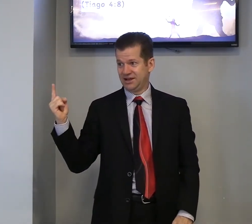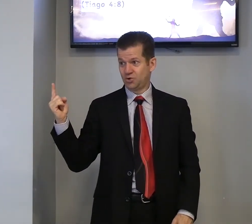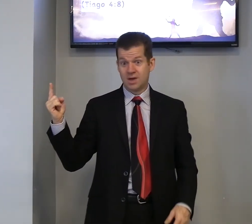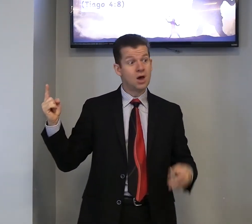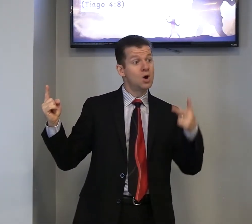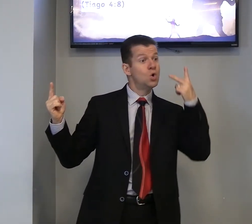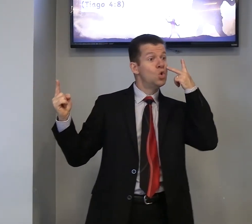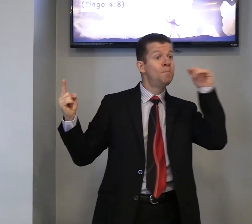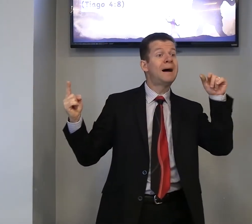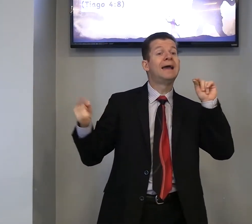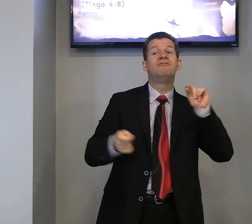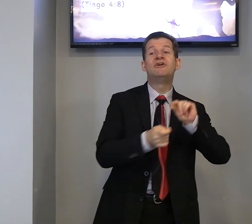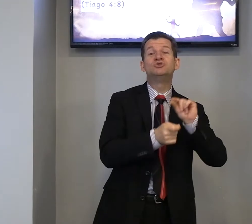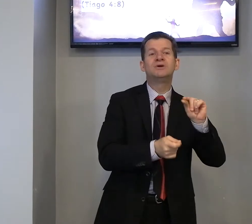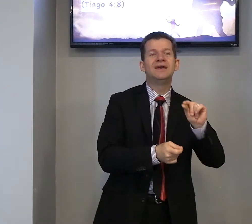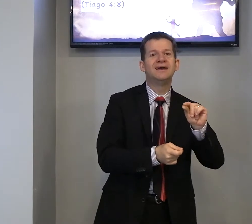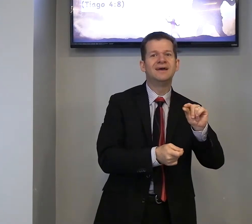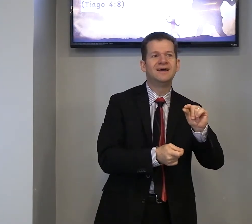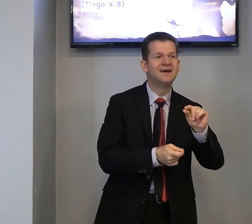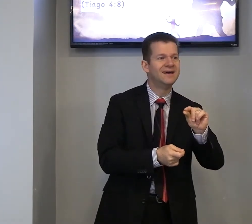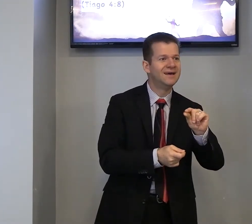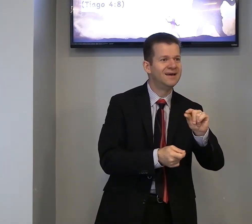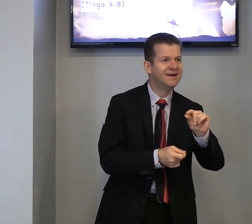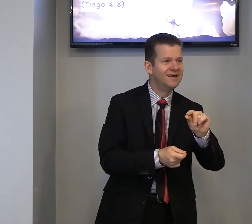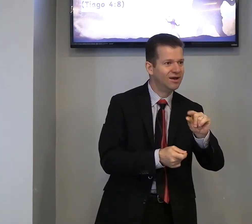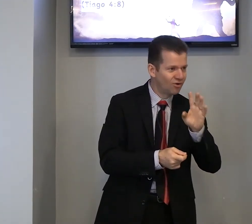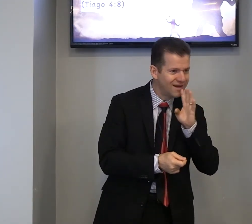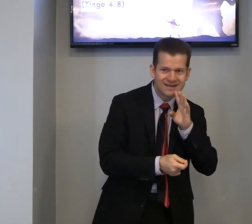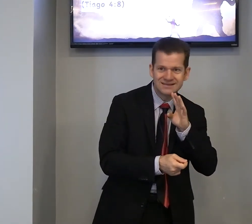o pai, pai, o que? conhece,